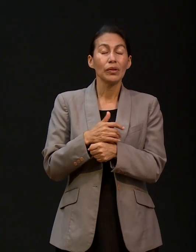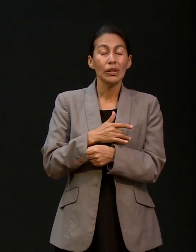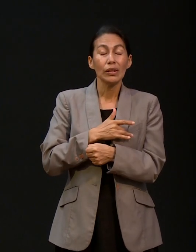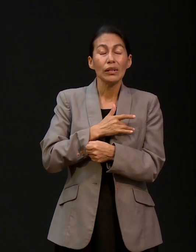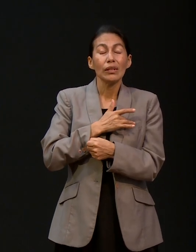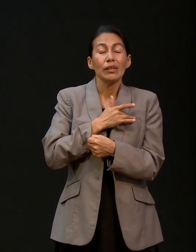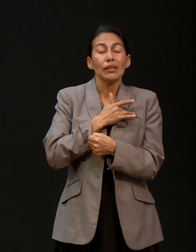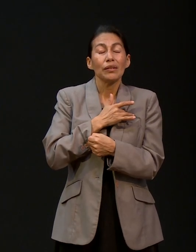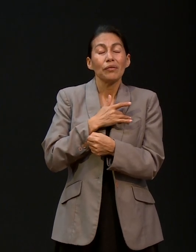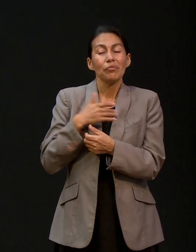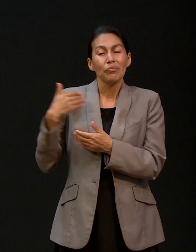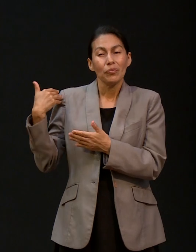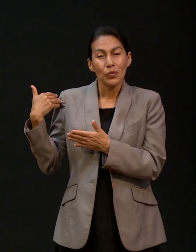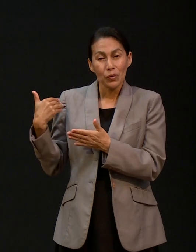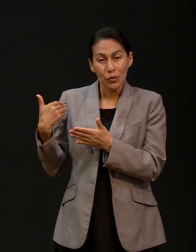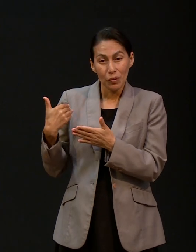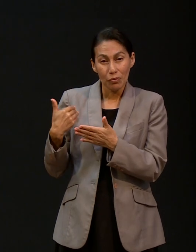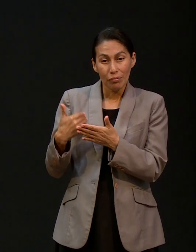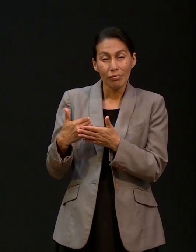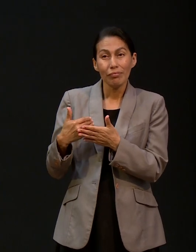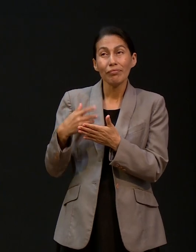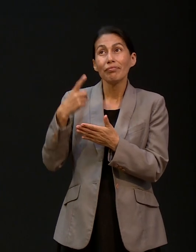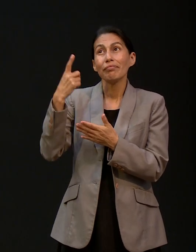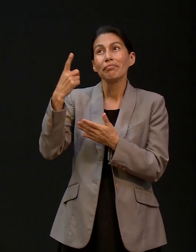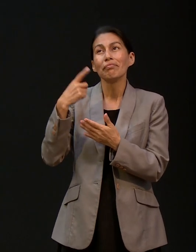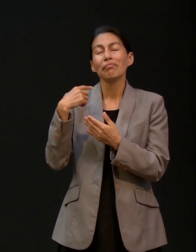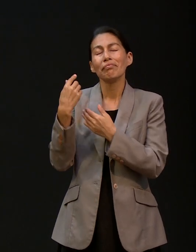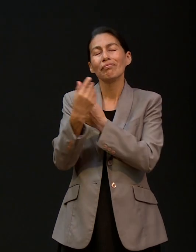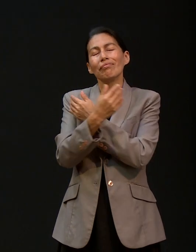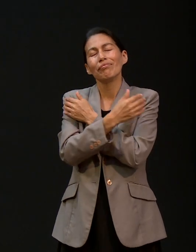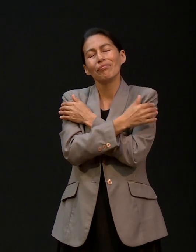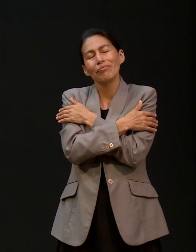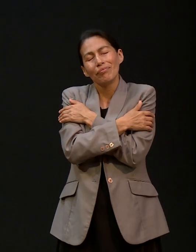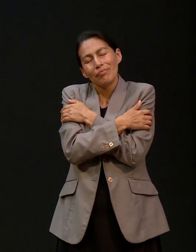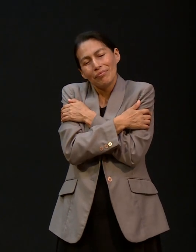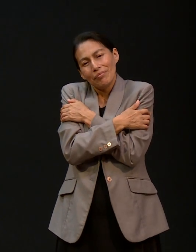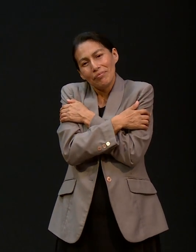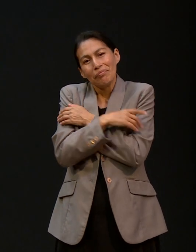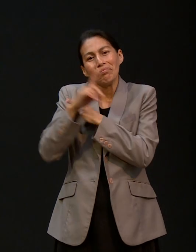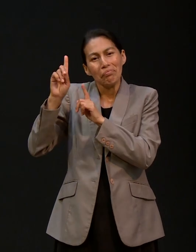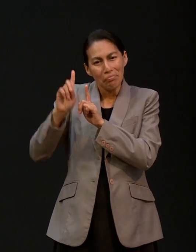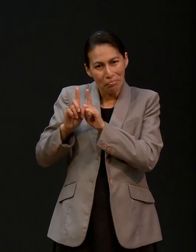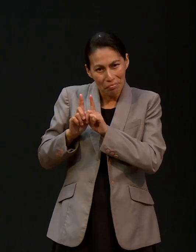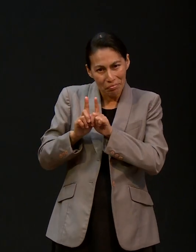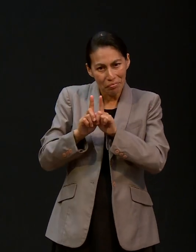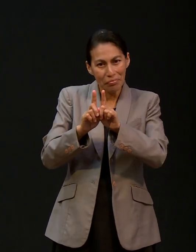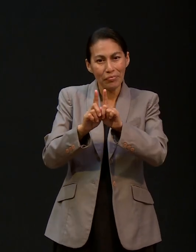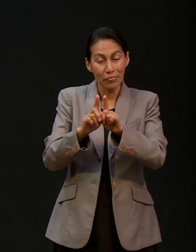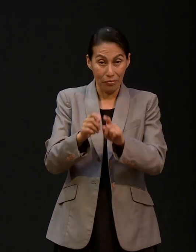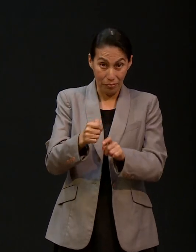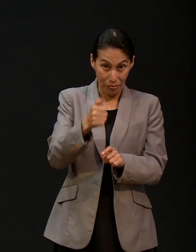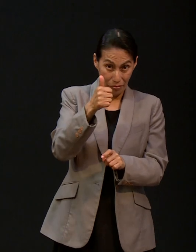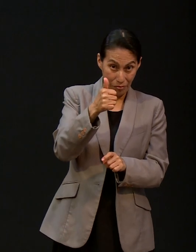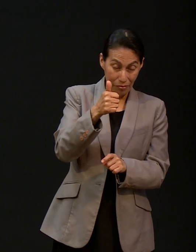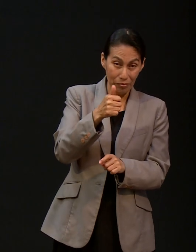lo he sentido constante a nuestro lado. Amén. Primero con mi papá.